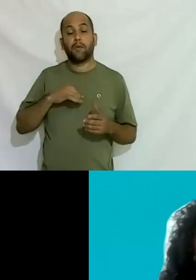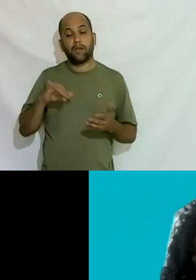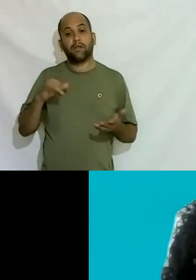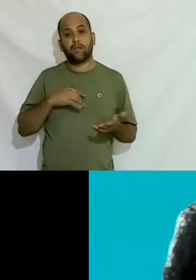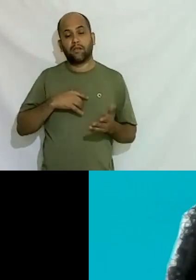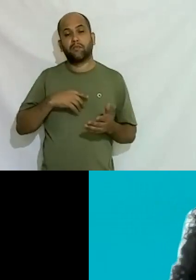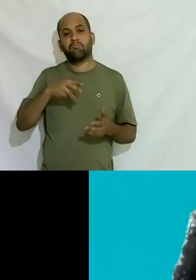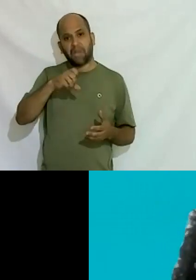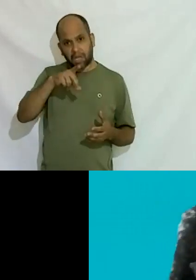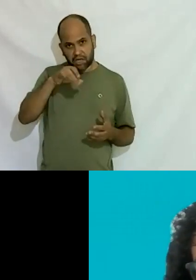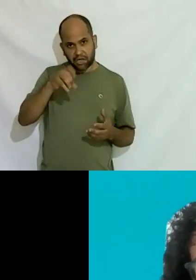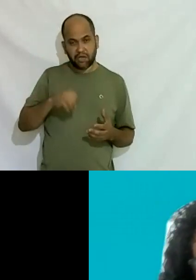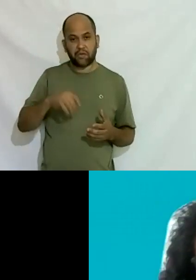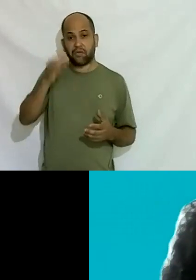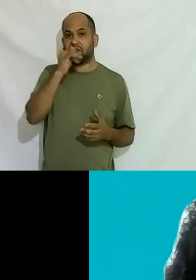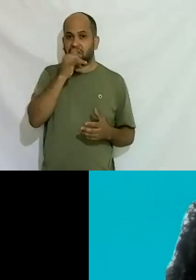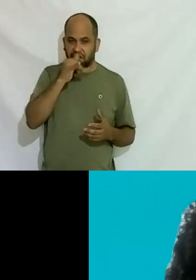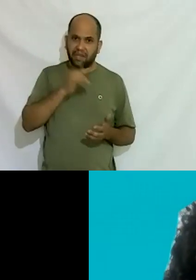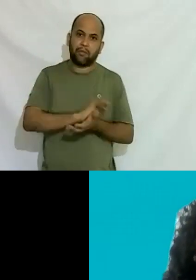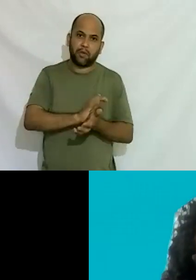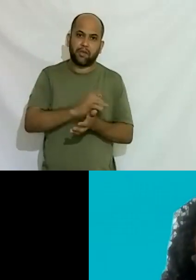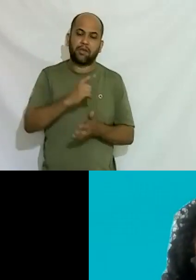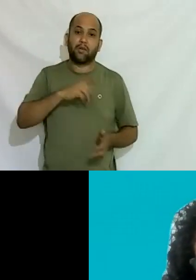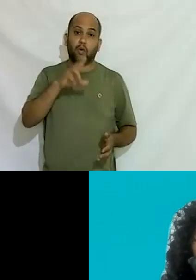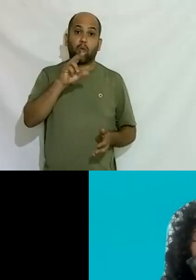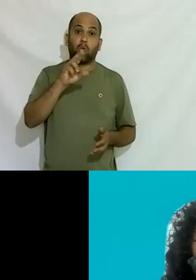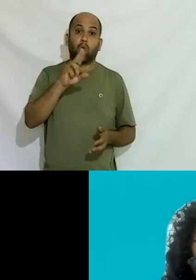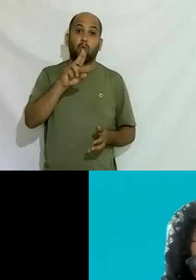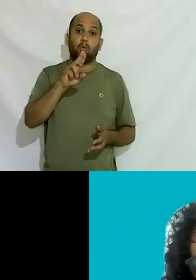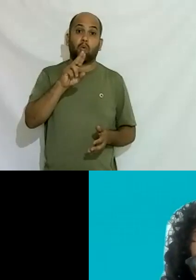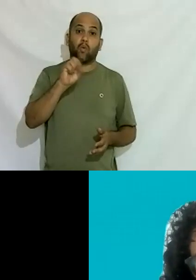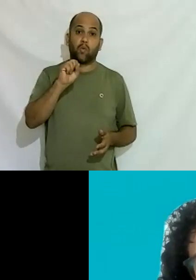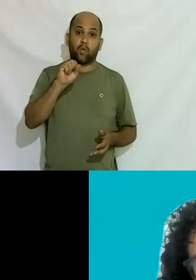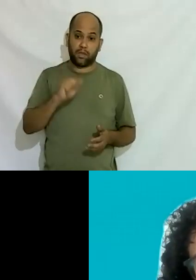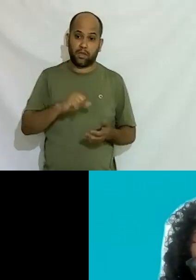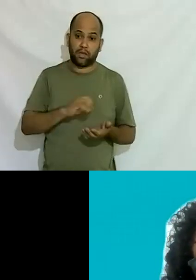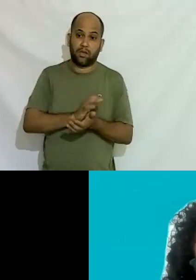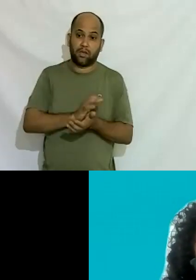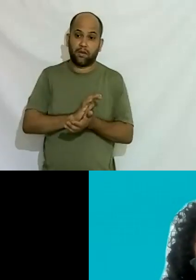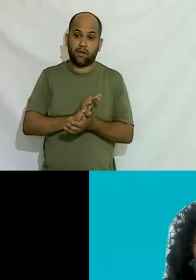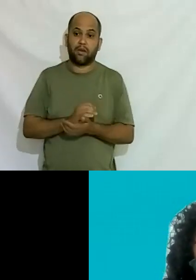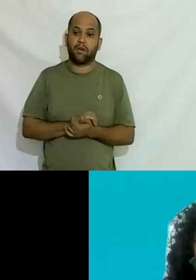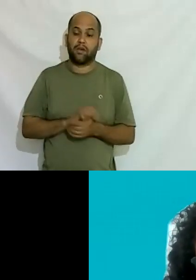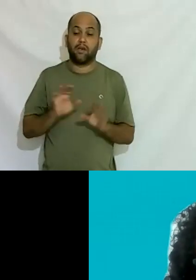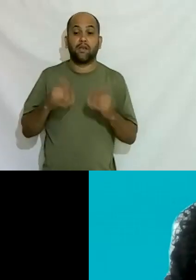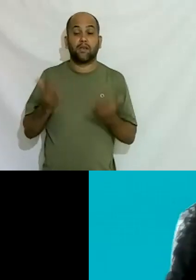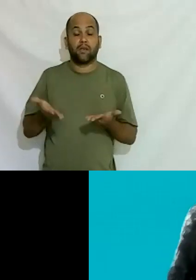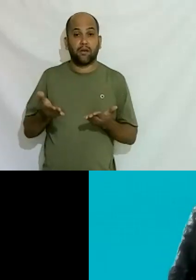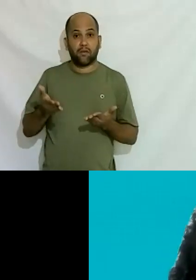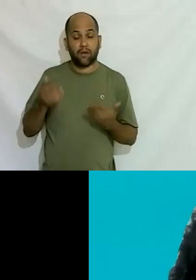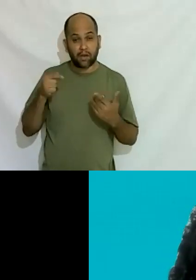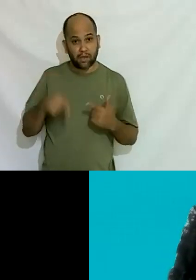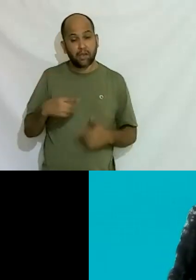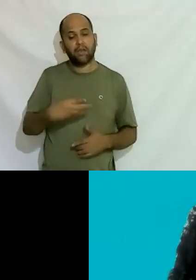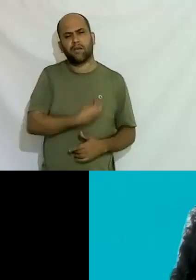México sofri preconceito na Itália sofri preconceito na Rússia né no México fui violento então aqui existe